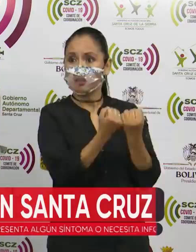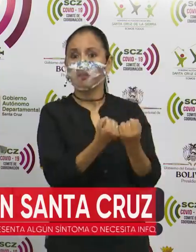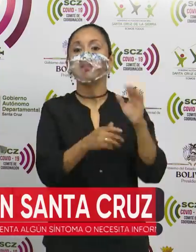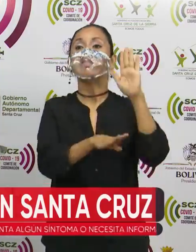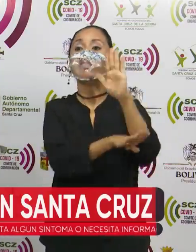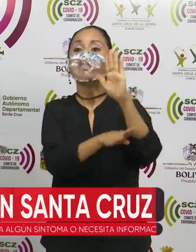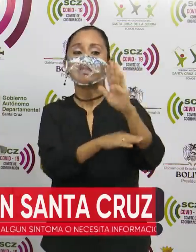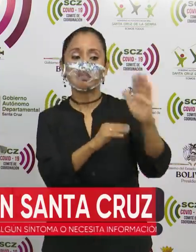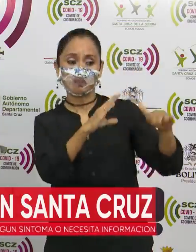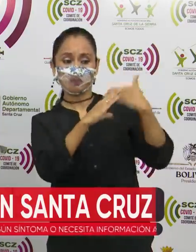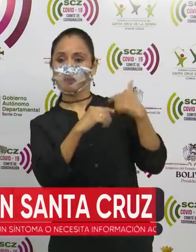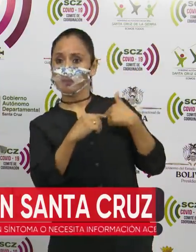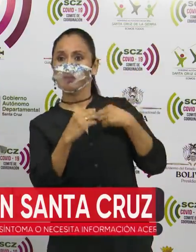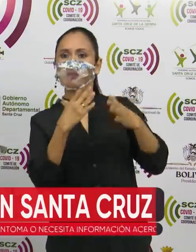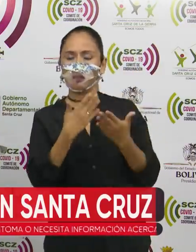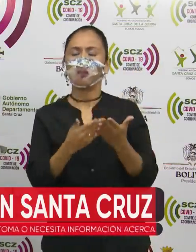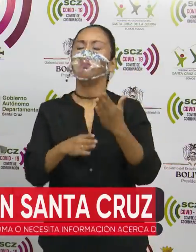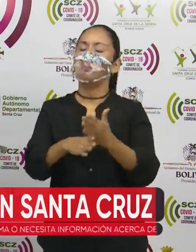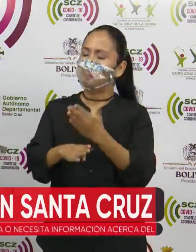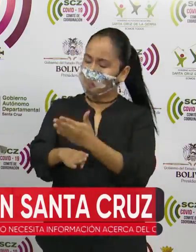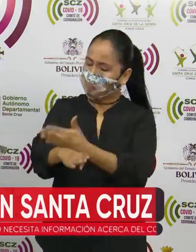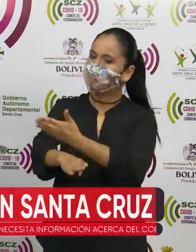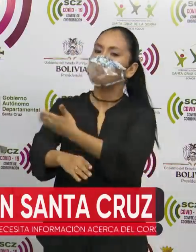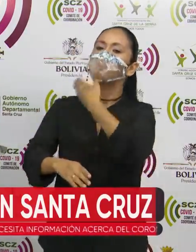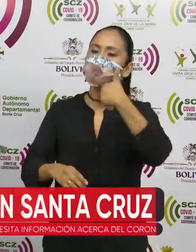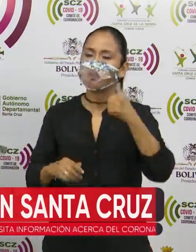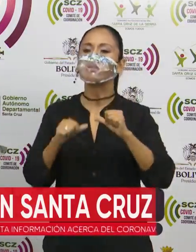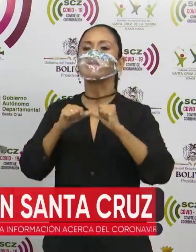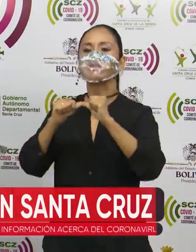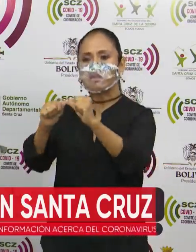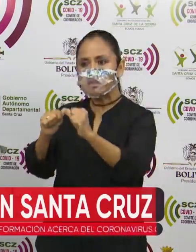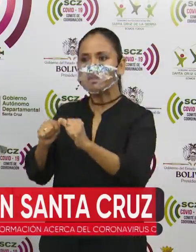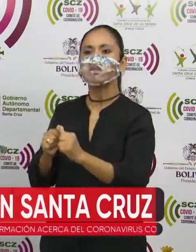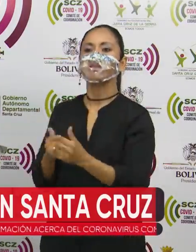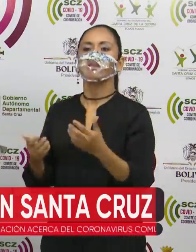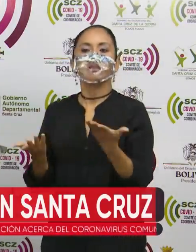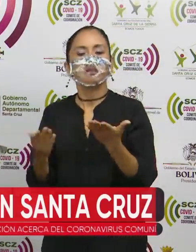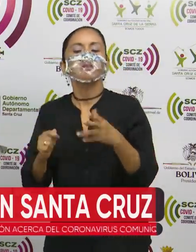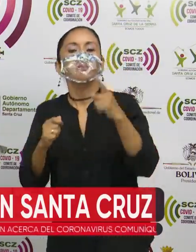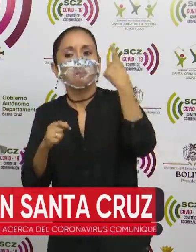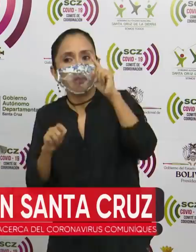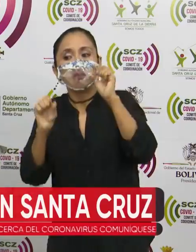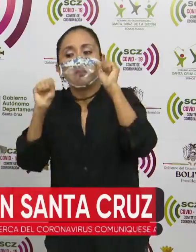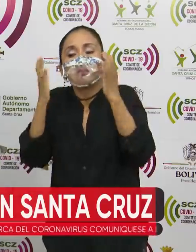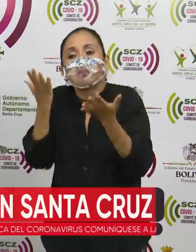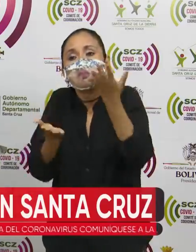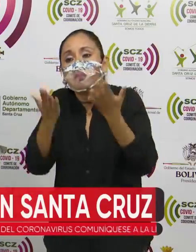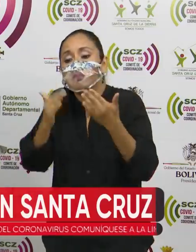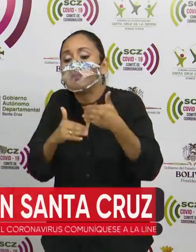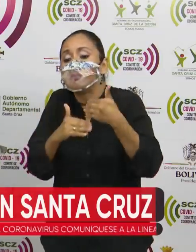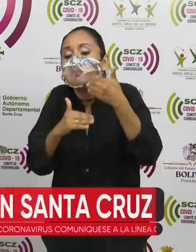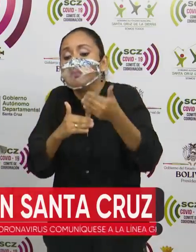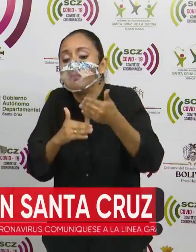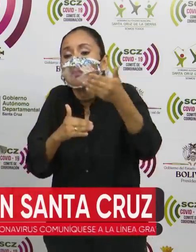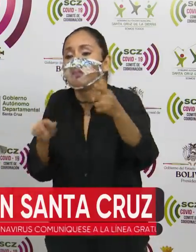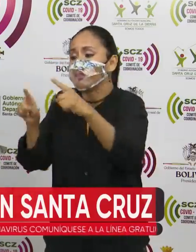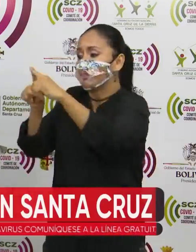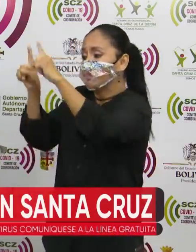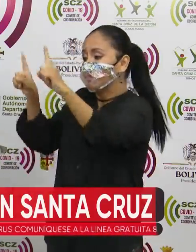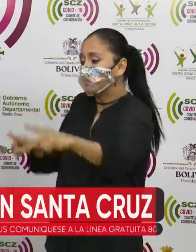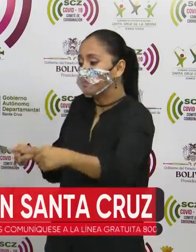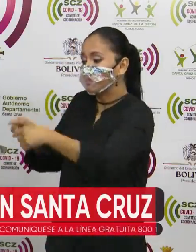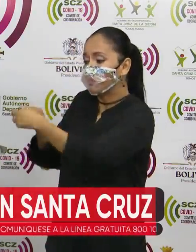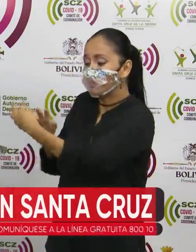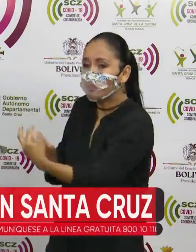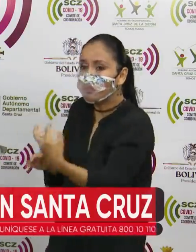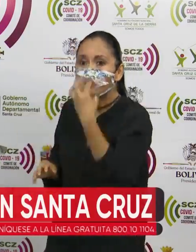horas de la tarde de que mantenía una evolución favorable. Seguían con la buena predisposición para que en los próximos días, hasta el